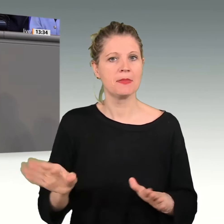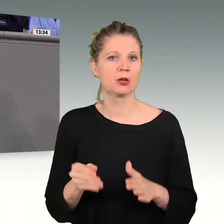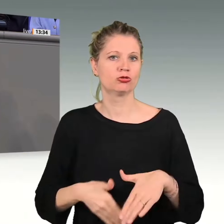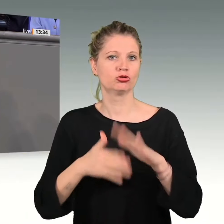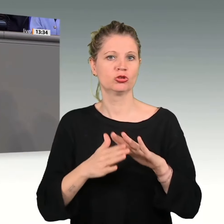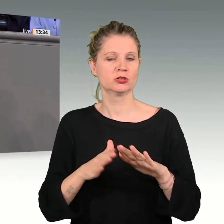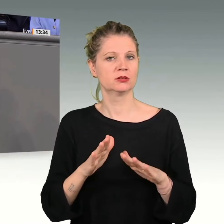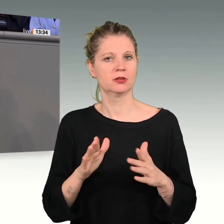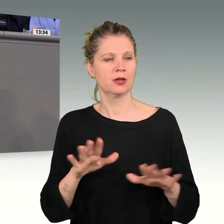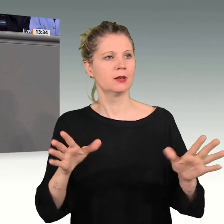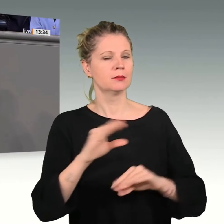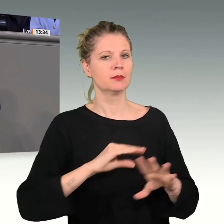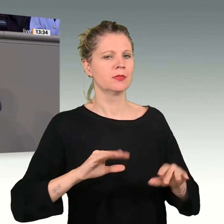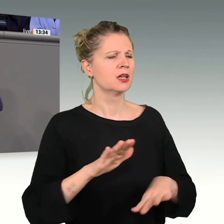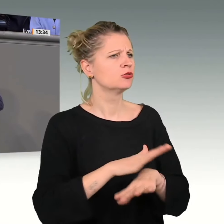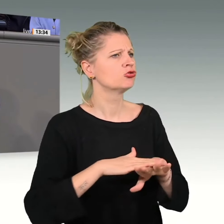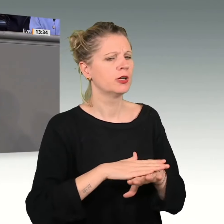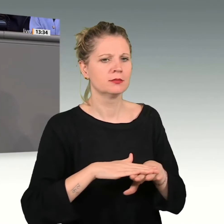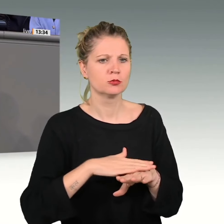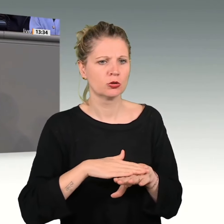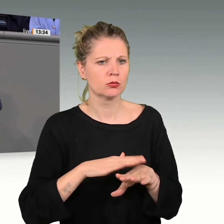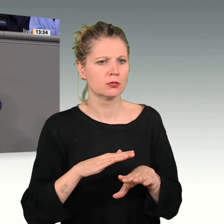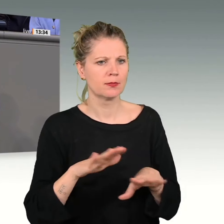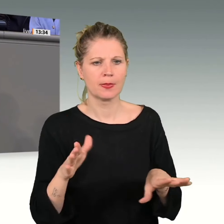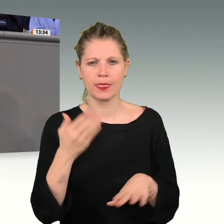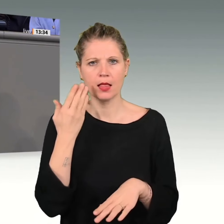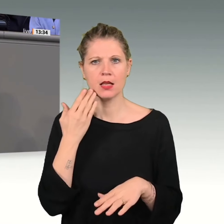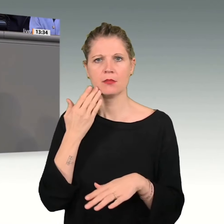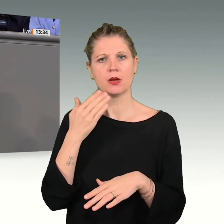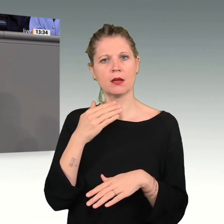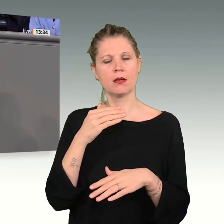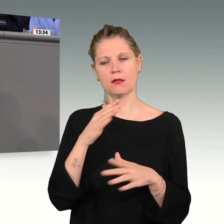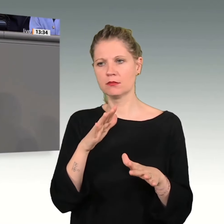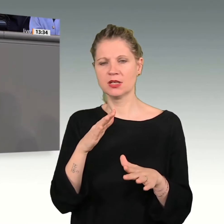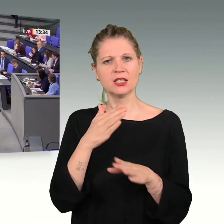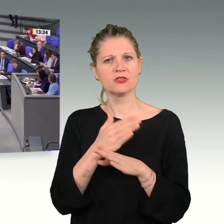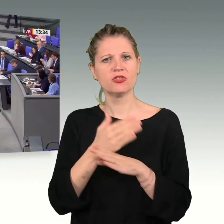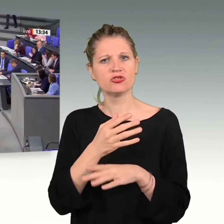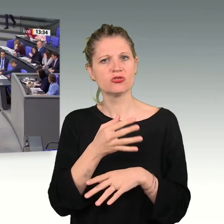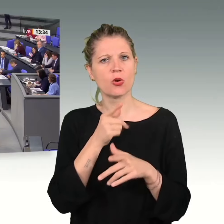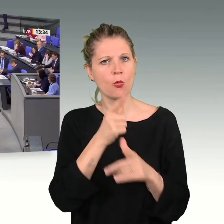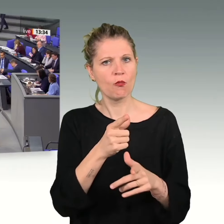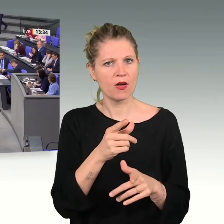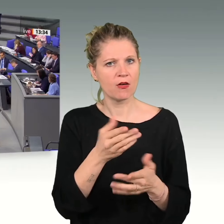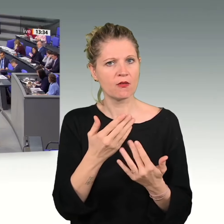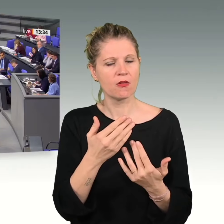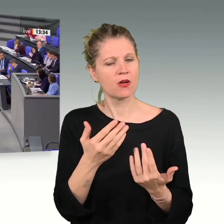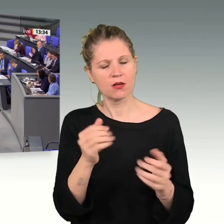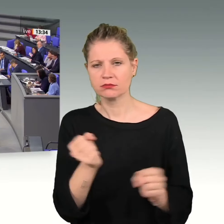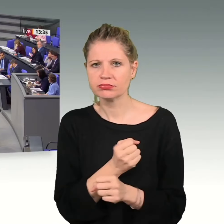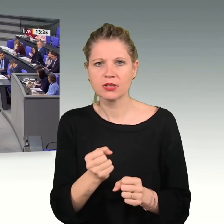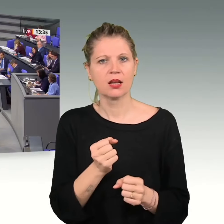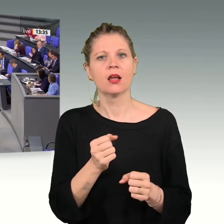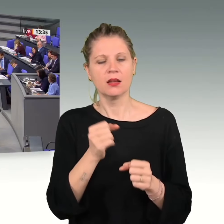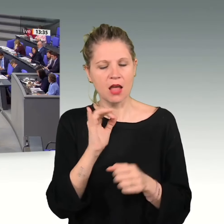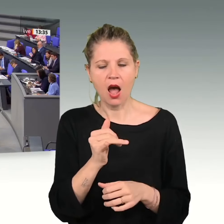Meine Damen und Herren von der AfD, Zwischenrufe sind völlig in Ordnung. Wenn es aber zu einem Dauer